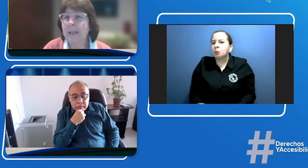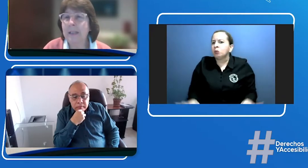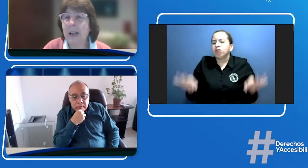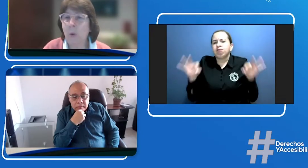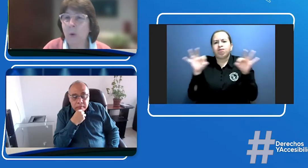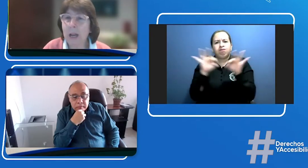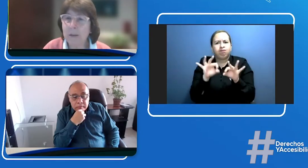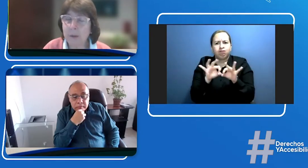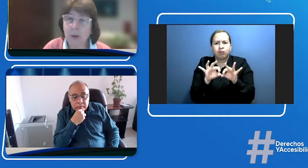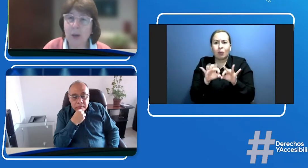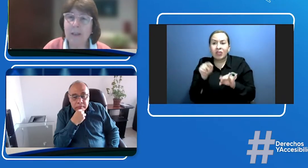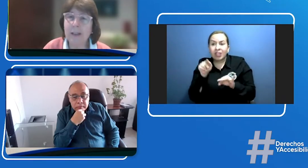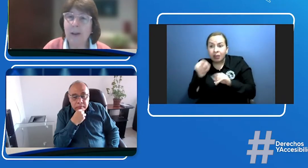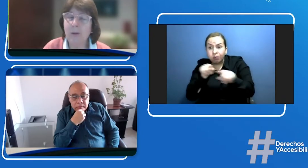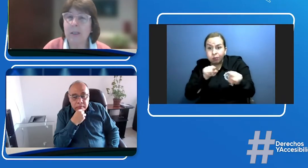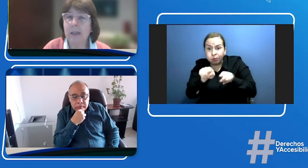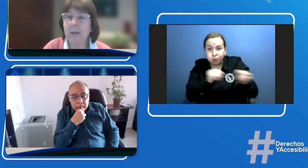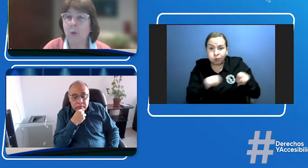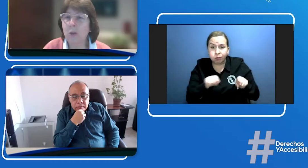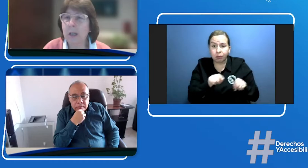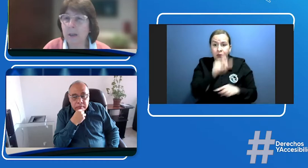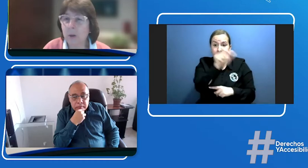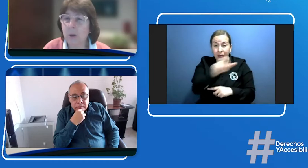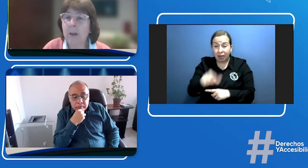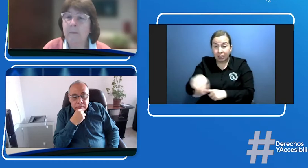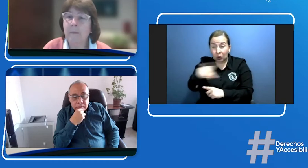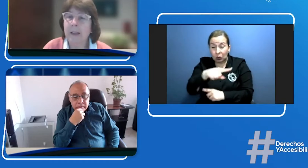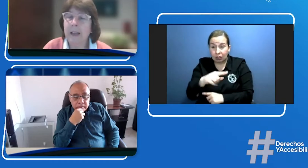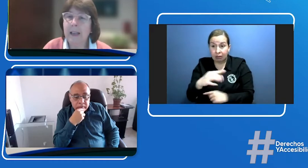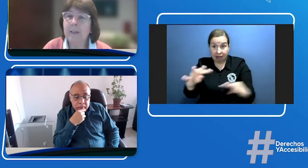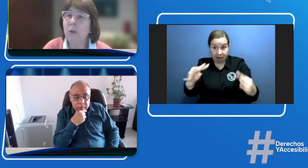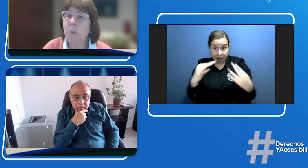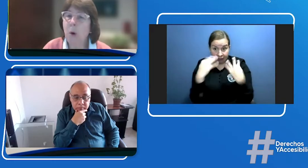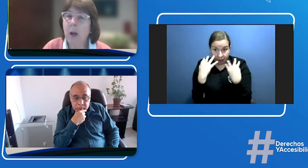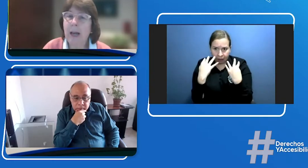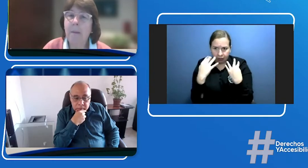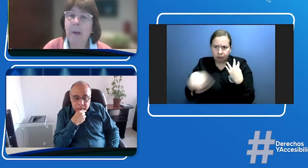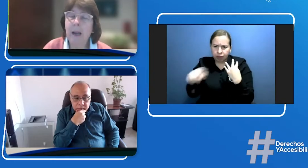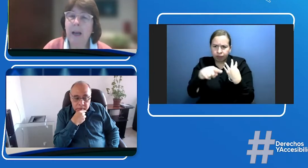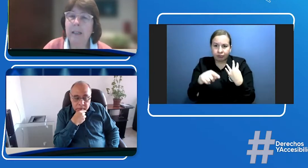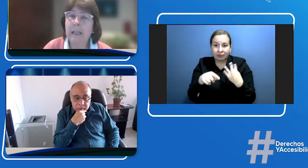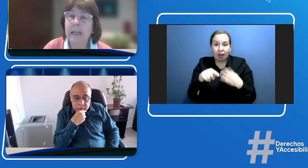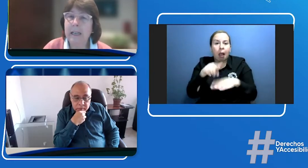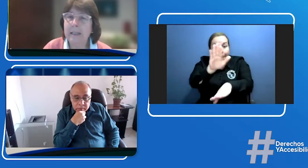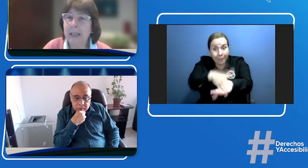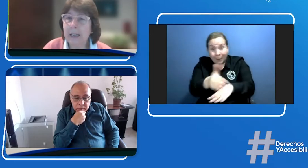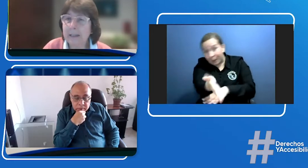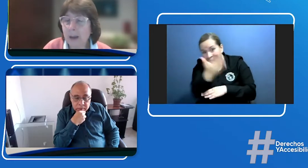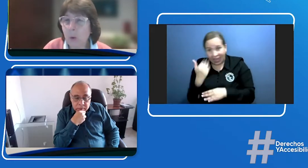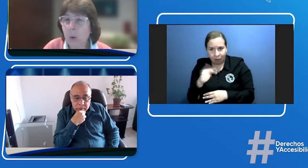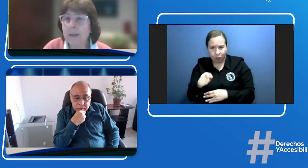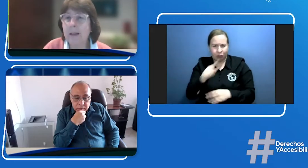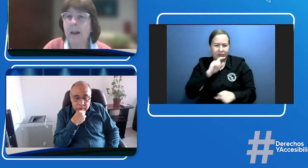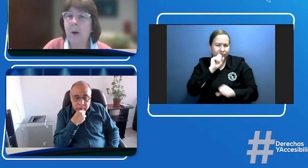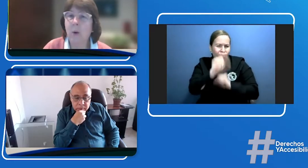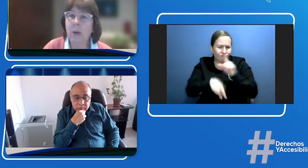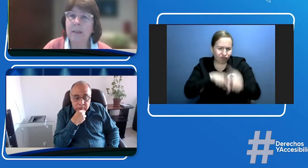si alguna de las personas que nos está escuchando es convocada para diligenciar esta encuesta o es